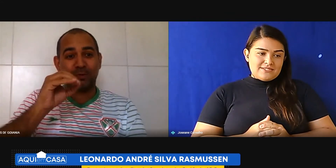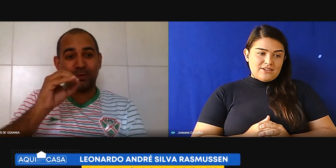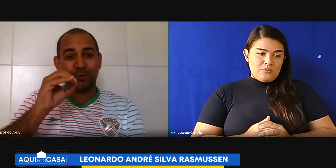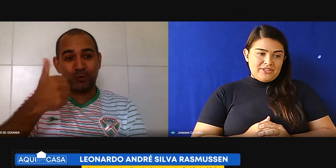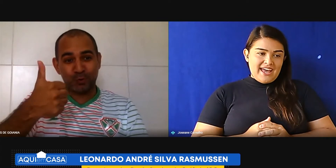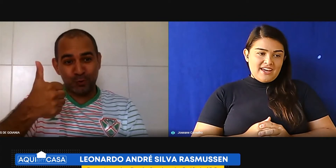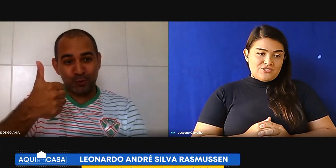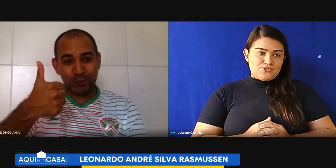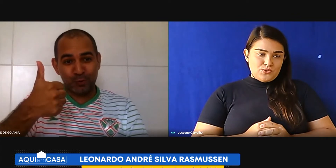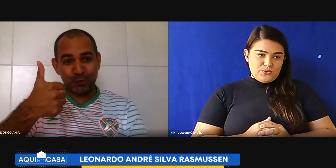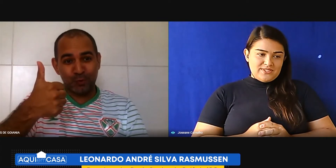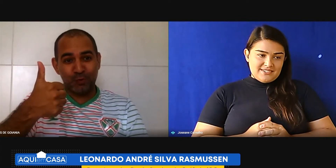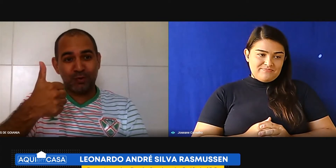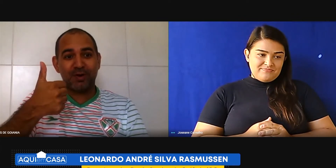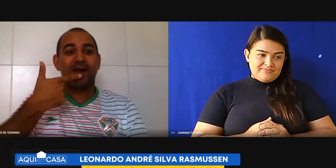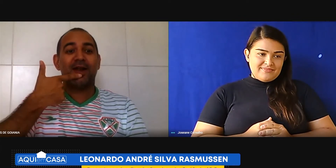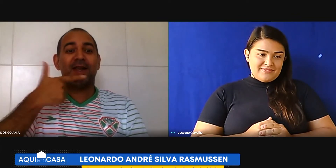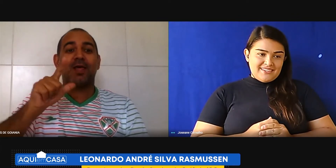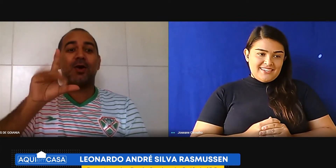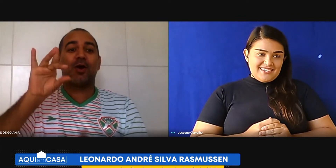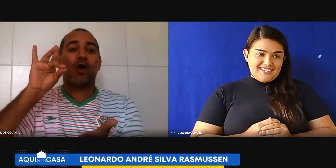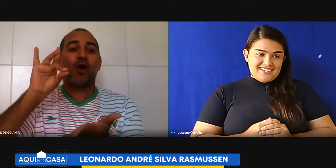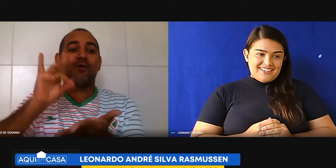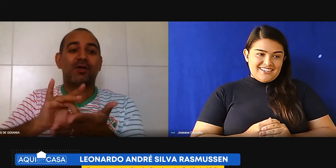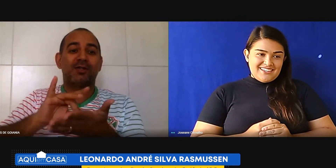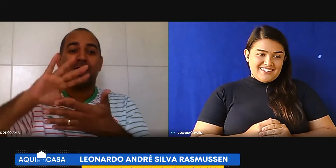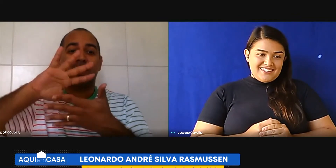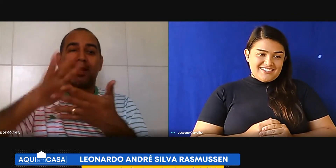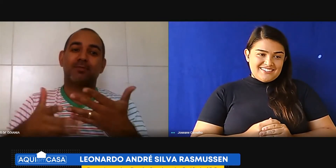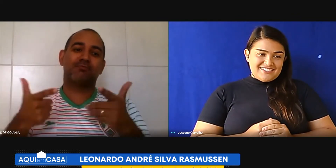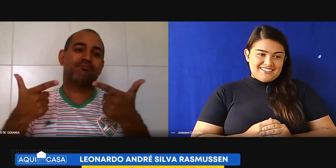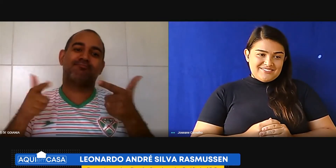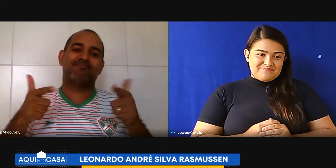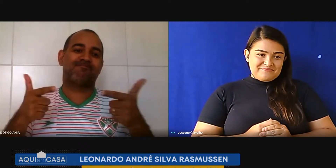nós na comunidade surda. Sim, amanhã, no caso, né?